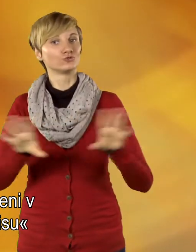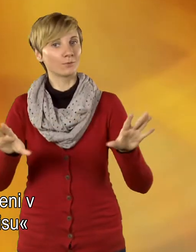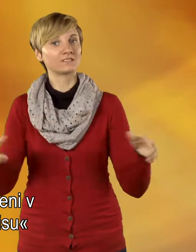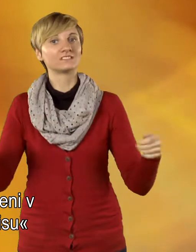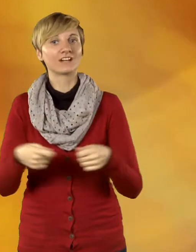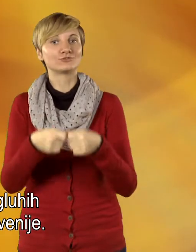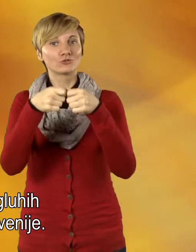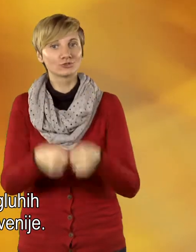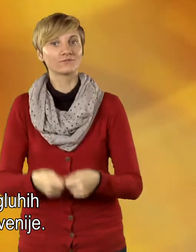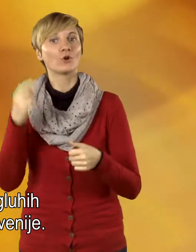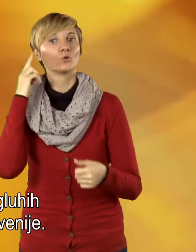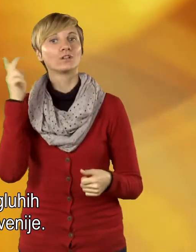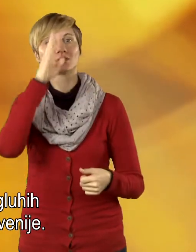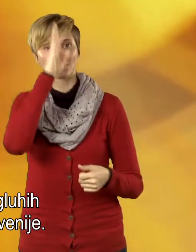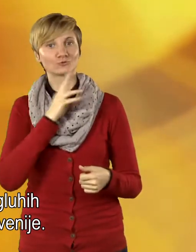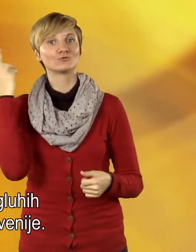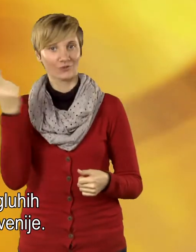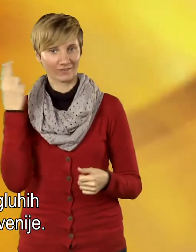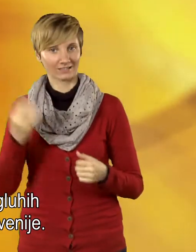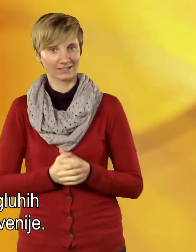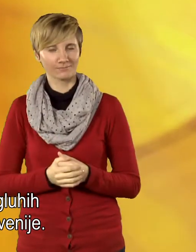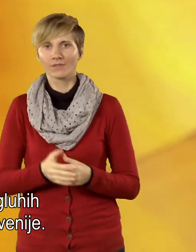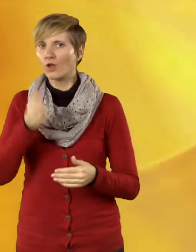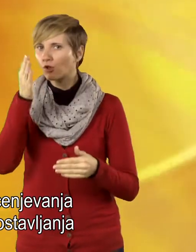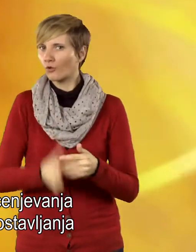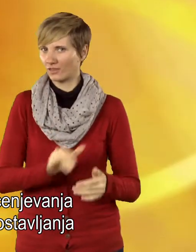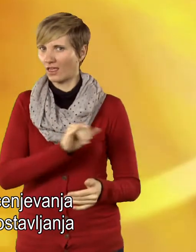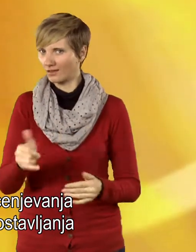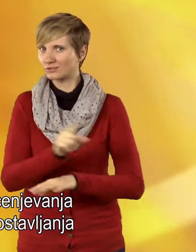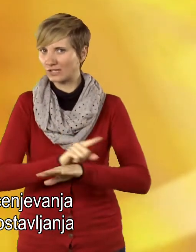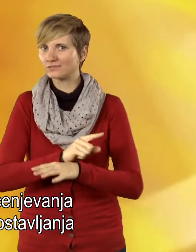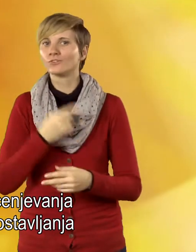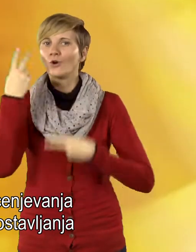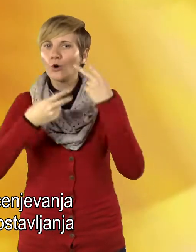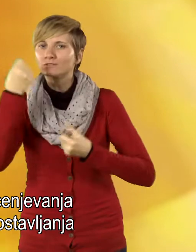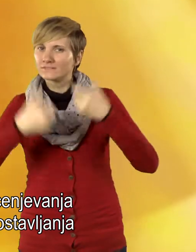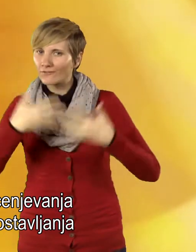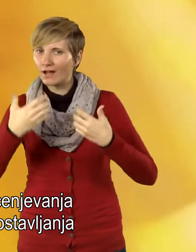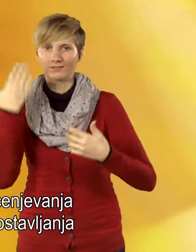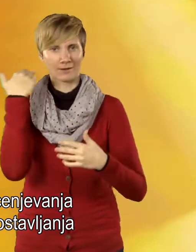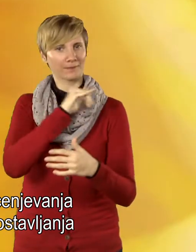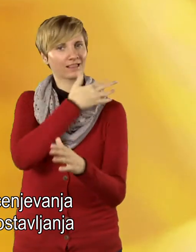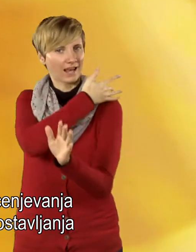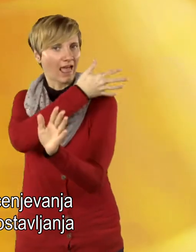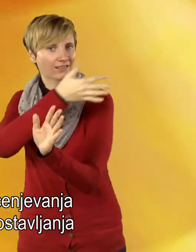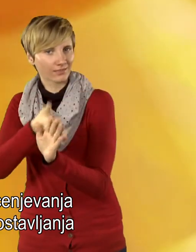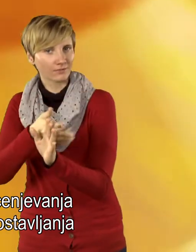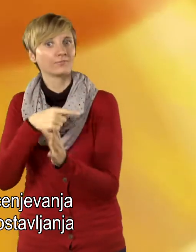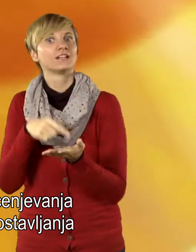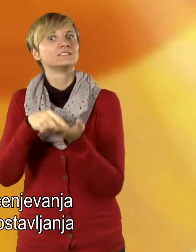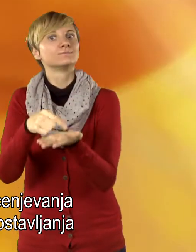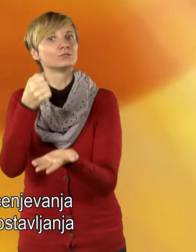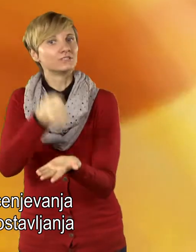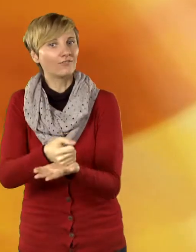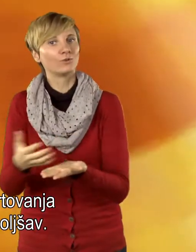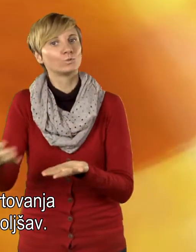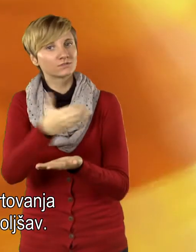Video časopisu Zveze društev gluhih in naglušnih Slovenije. Konec leta je čas ocenjevanja preteklega dela, izpostavljanja